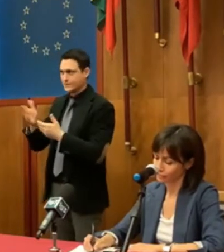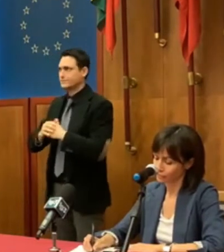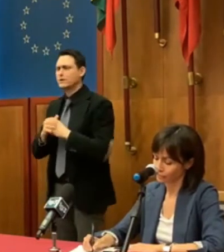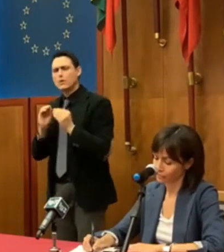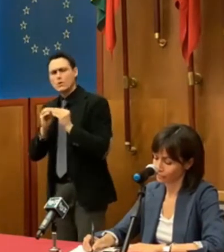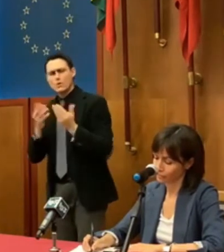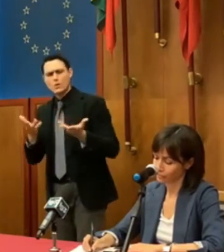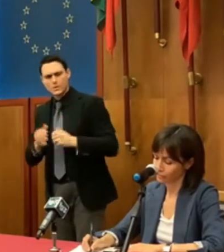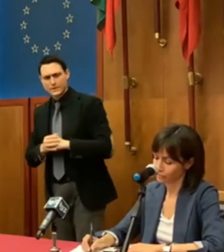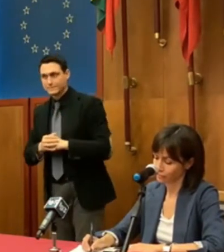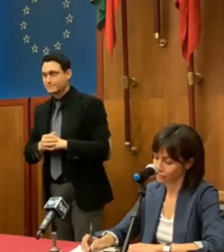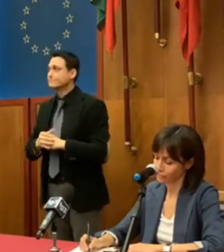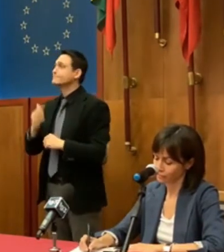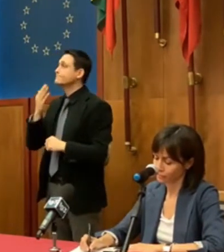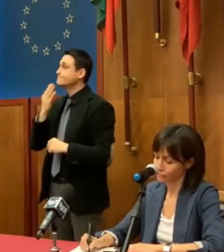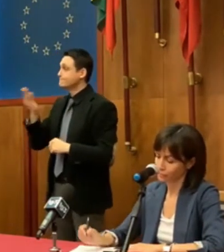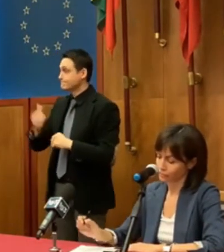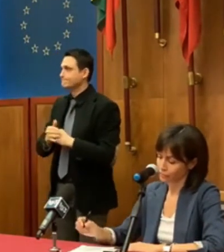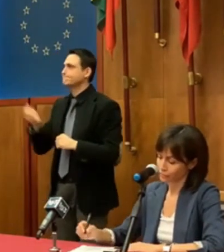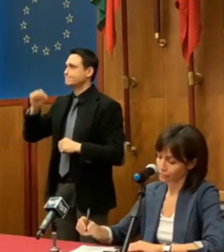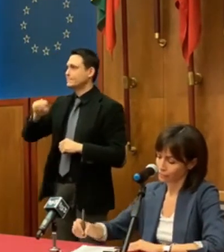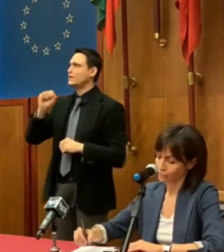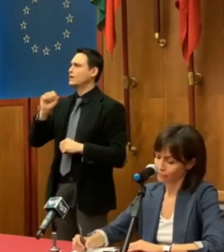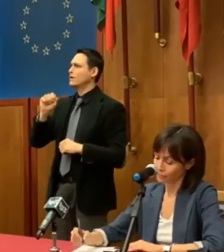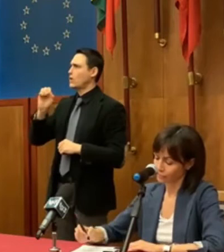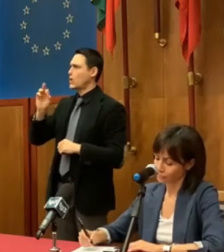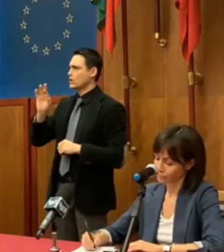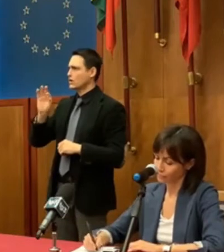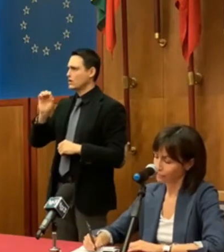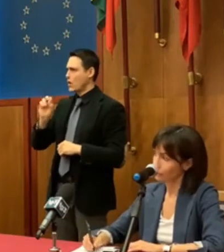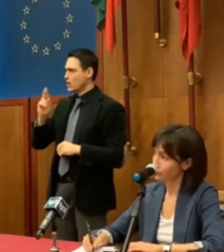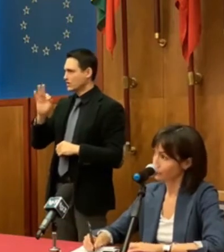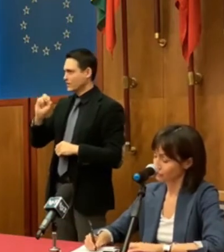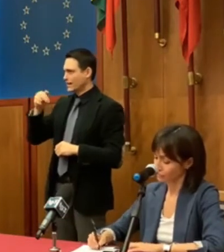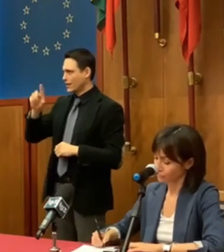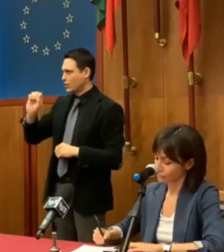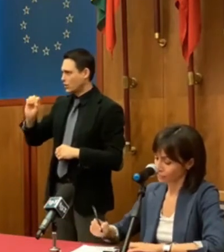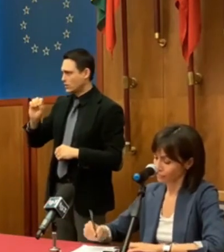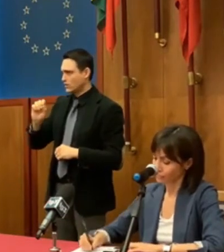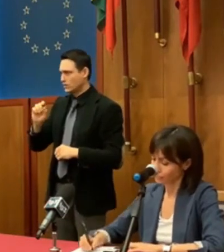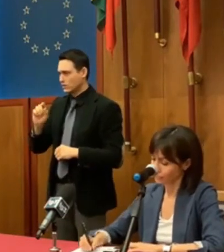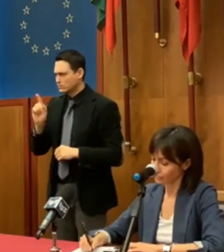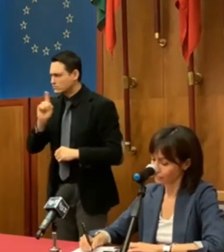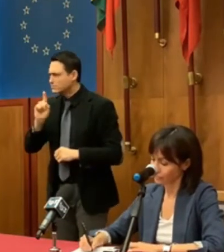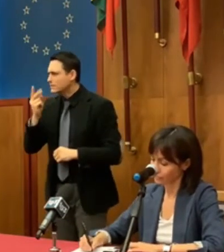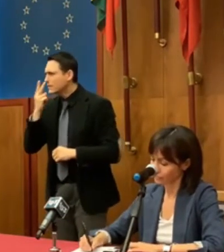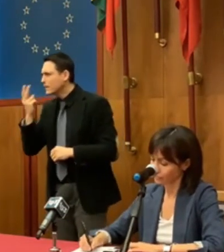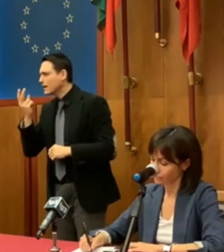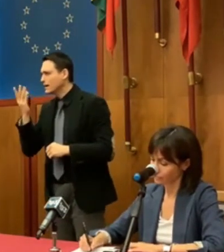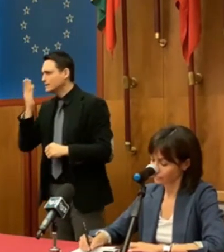Grazie. Caspanello, Settere M? No, non sono Caspanello. Ah, no, avete visto?